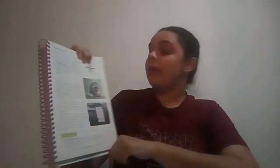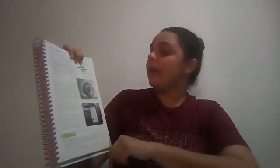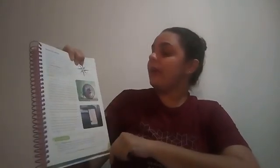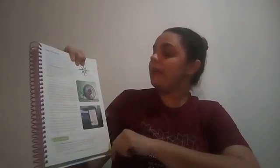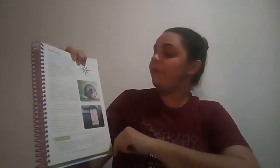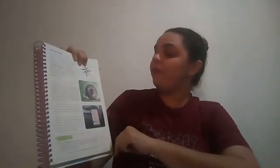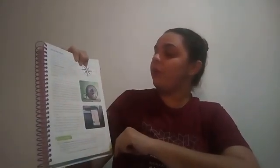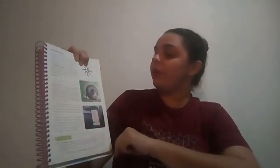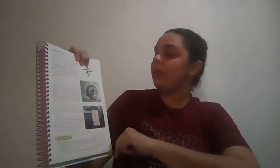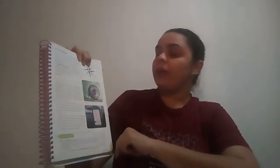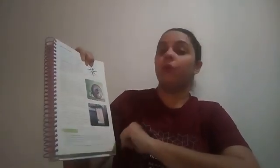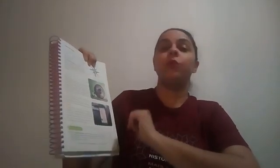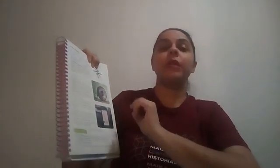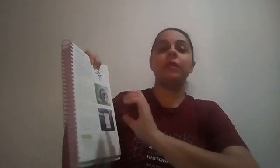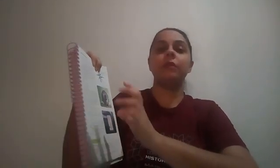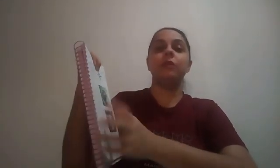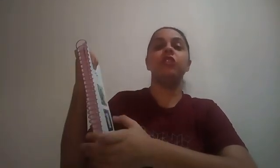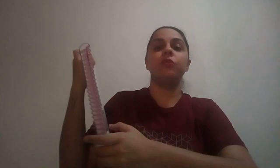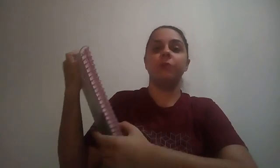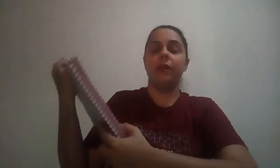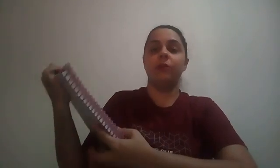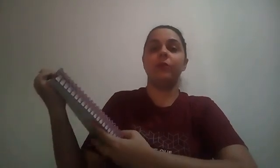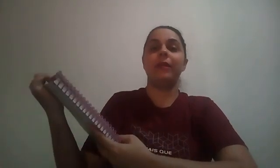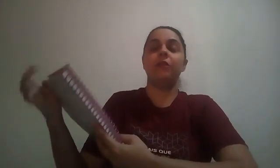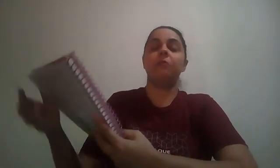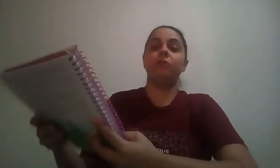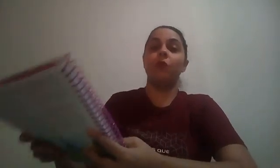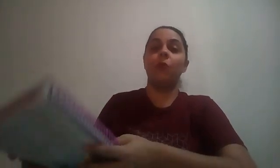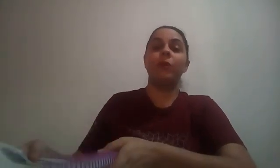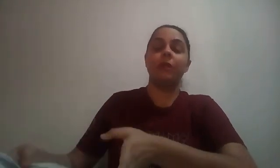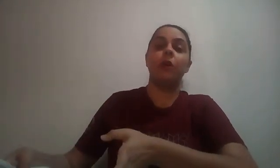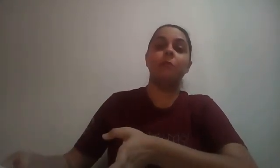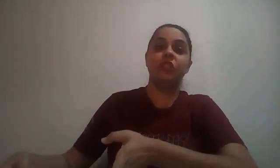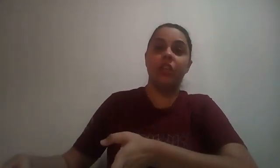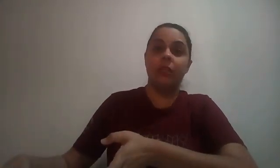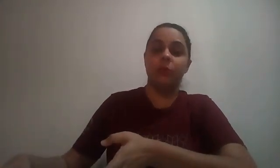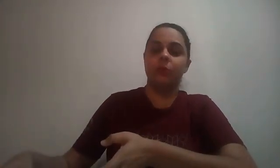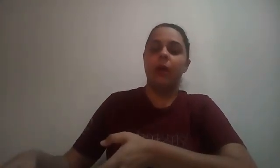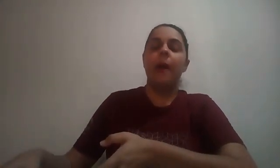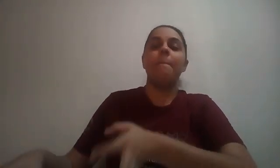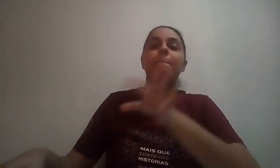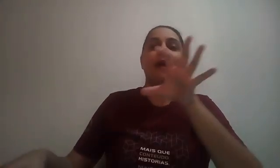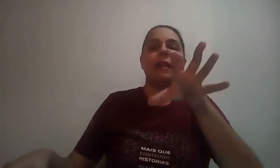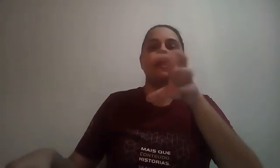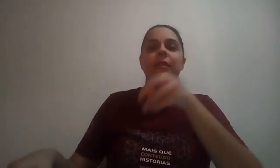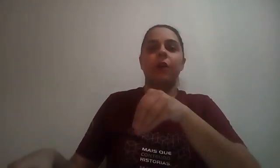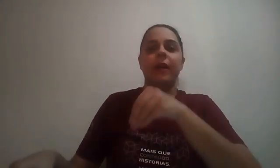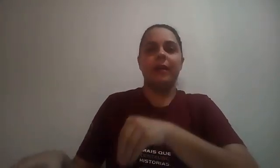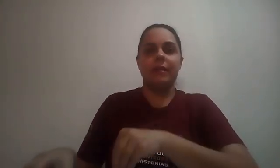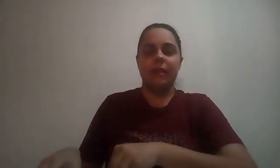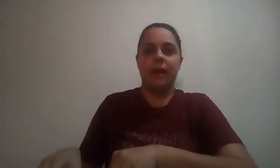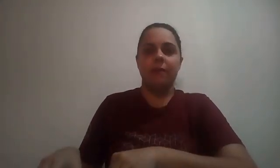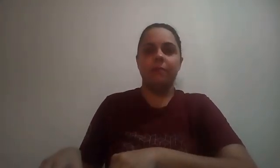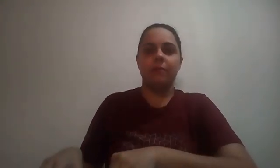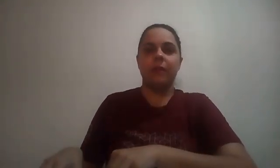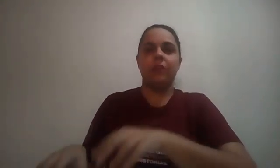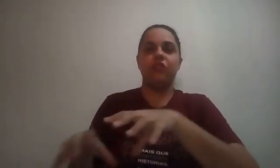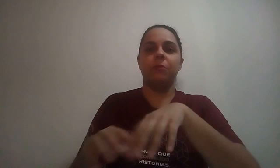ele foi um grande instrumento, um grande objeto para se localizar. Estamos